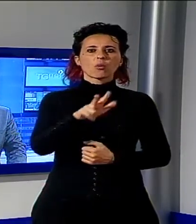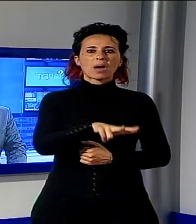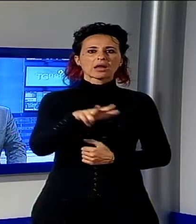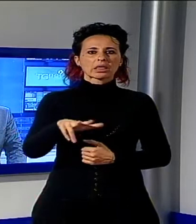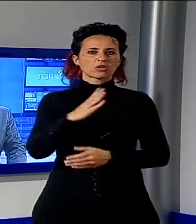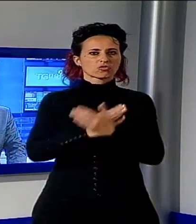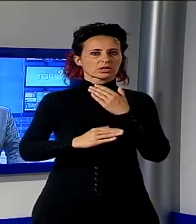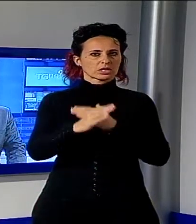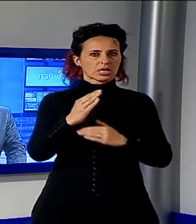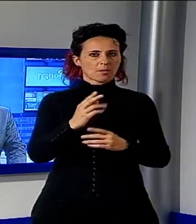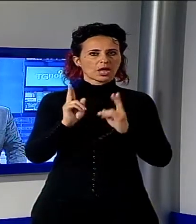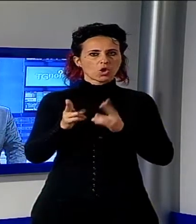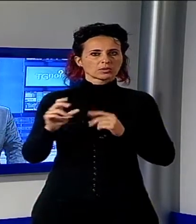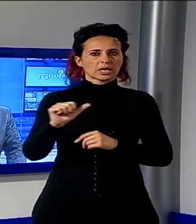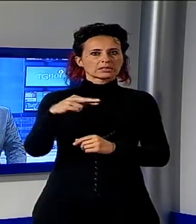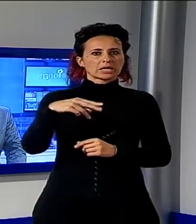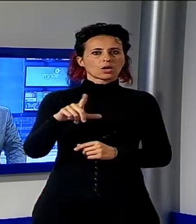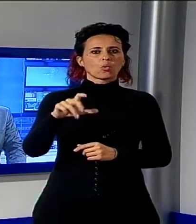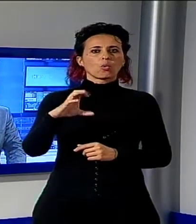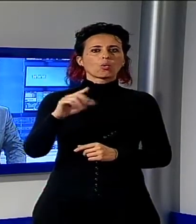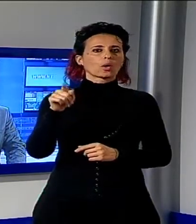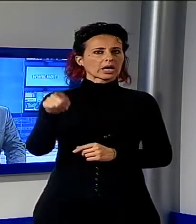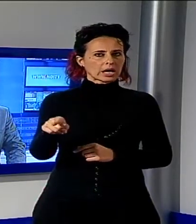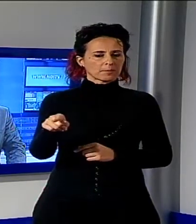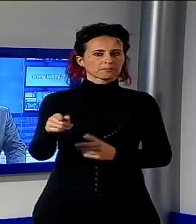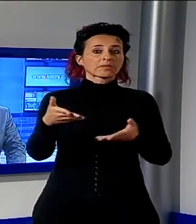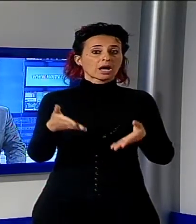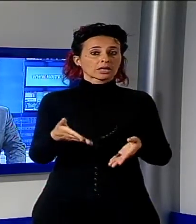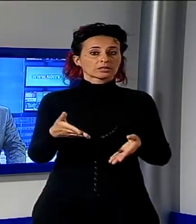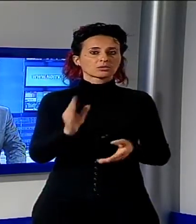'ospedale San Luca di Lucca. Adesso abbiamo interpellato sull'argomento la ASL.